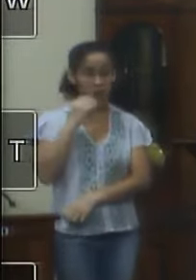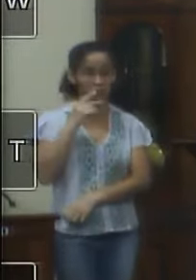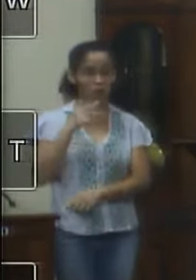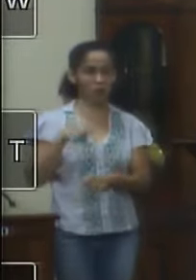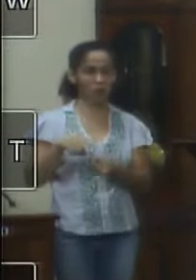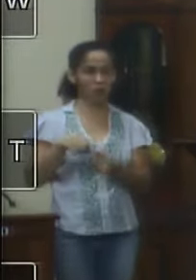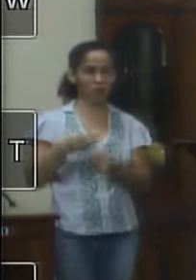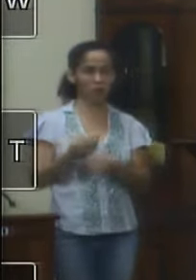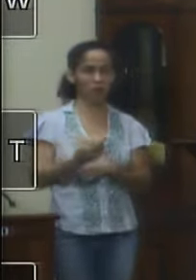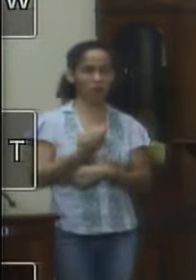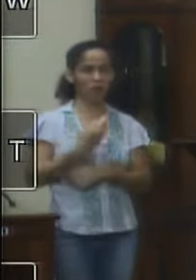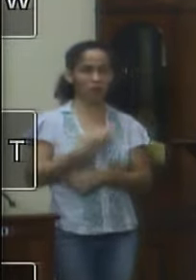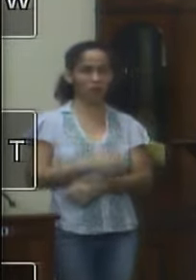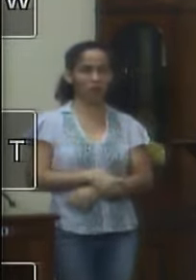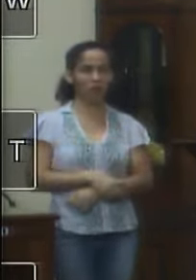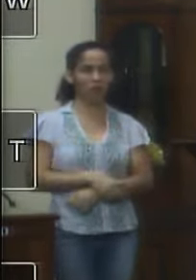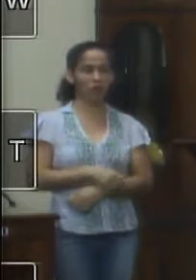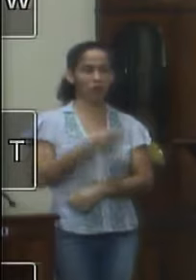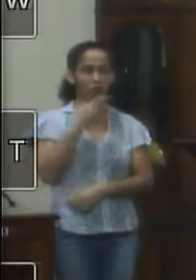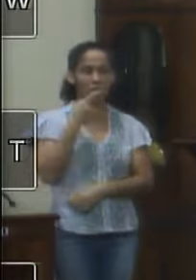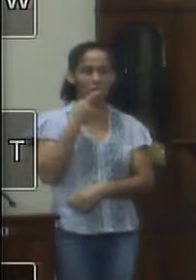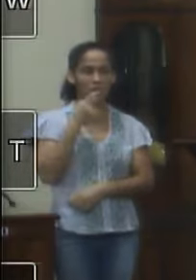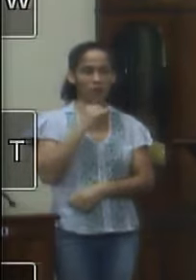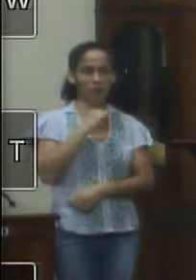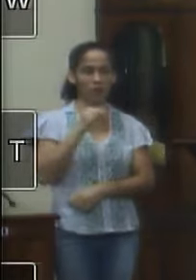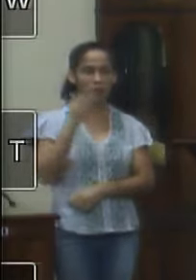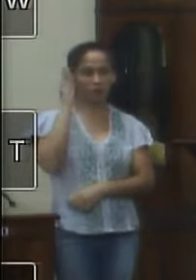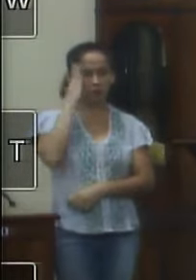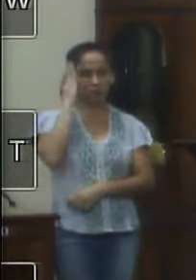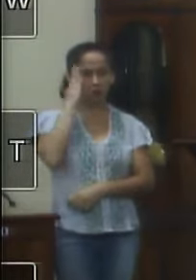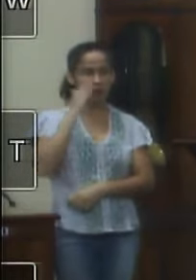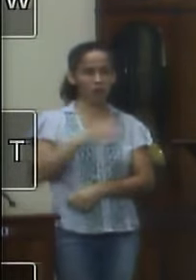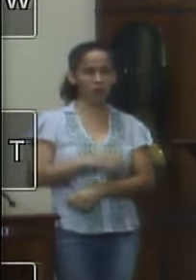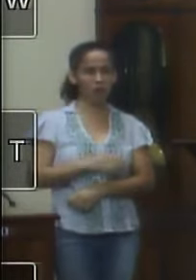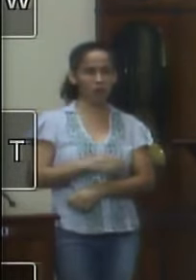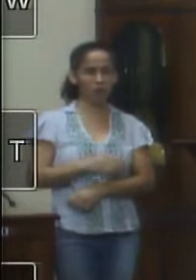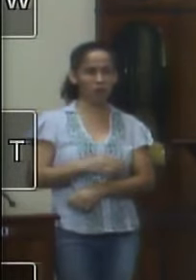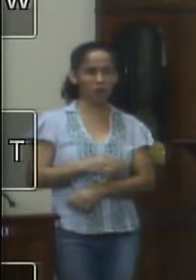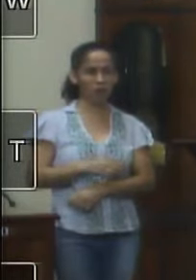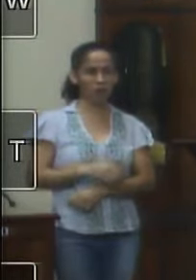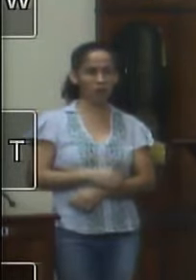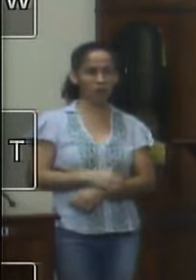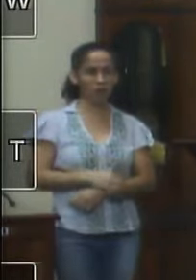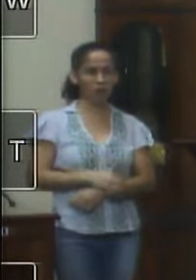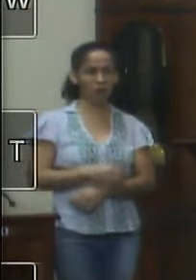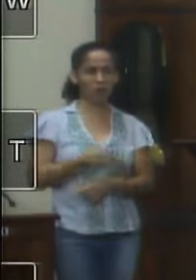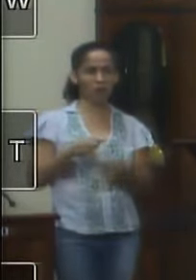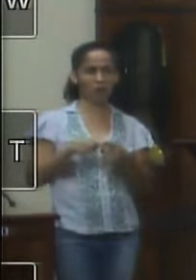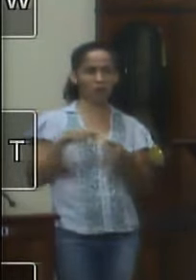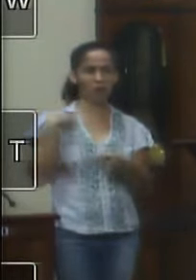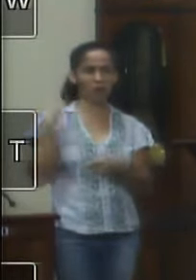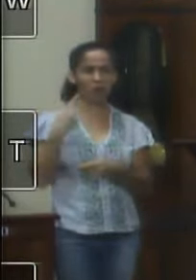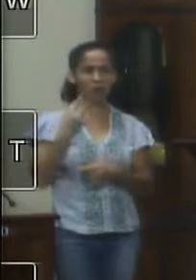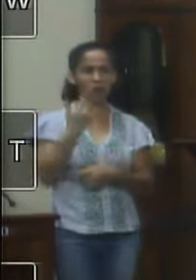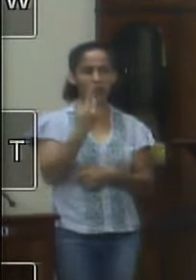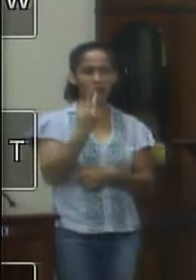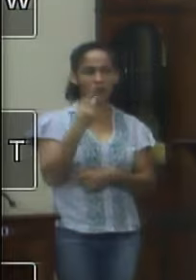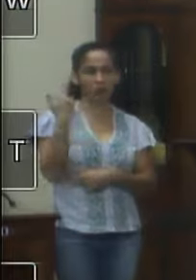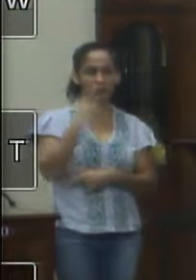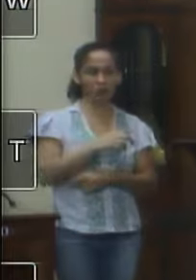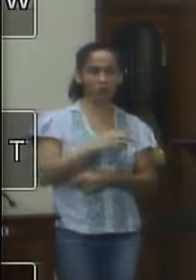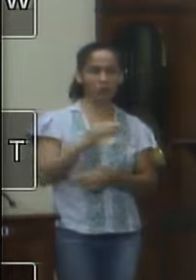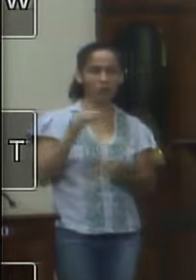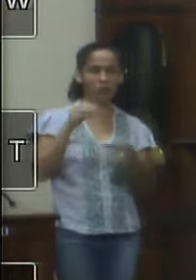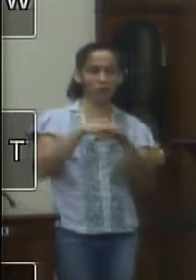da resposta dela dizendo que se eu quiser saber uma vereadora de segundo mandato é para eu